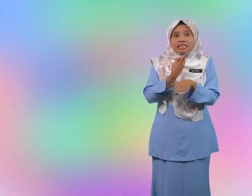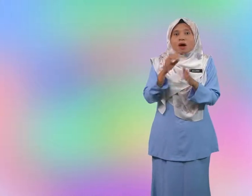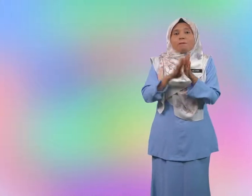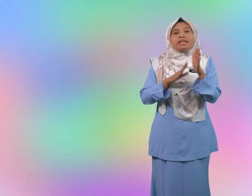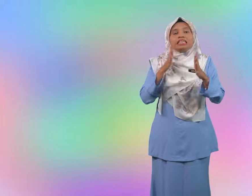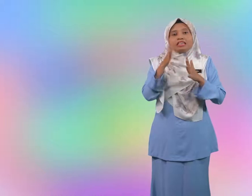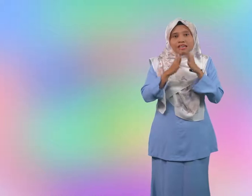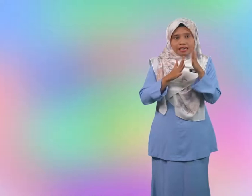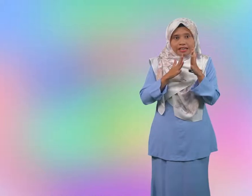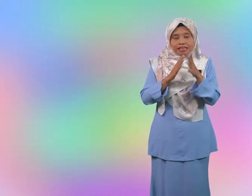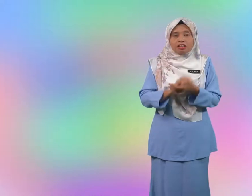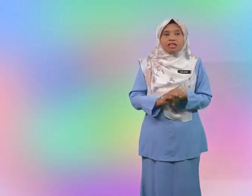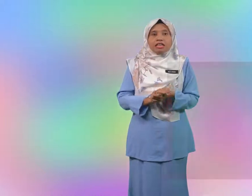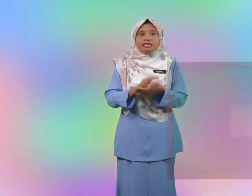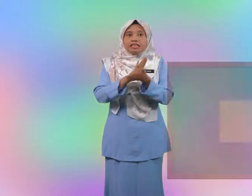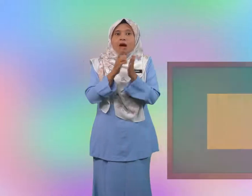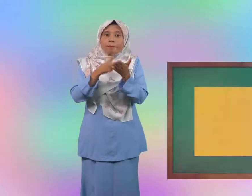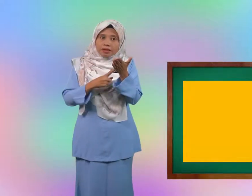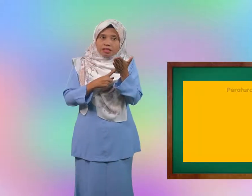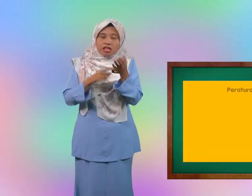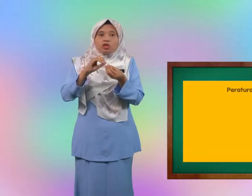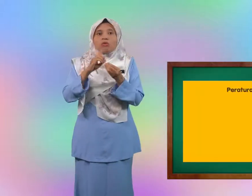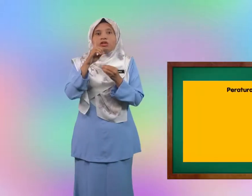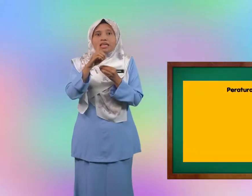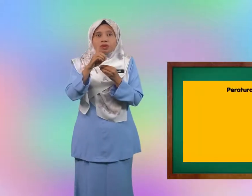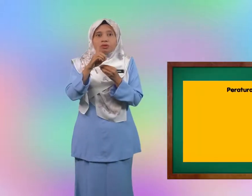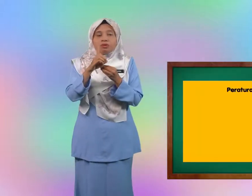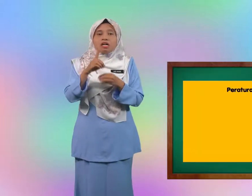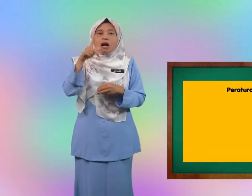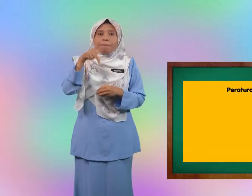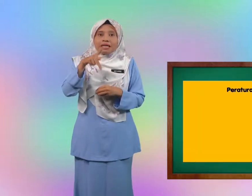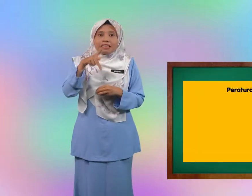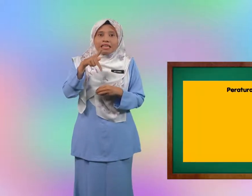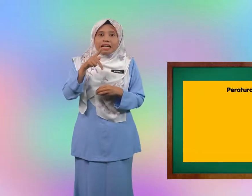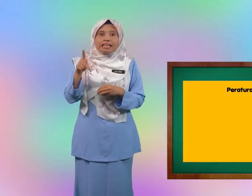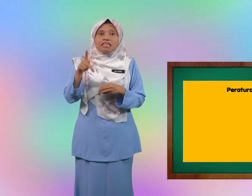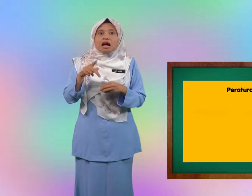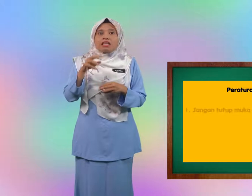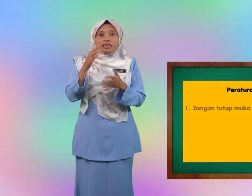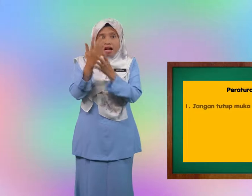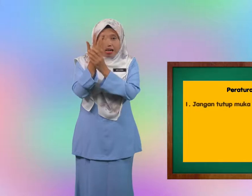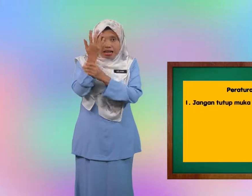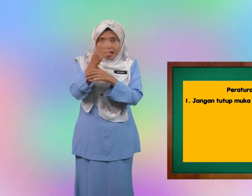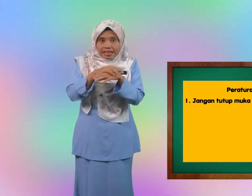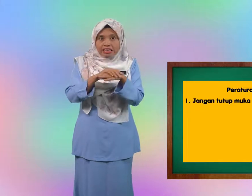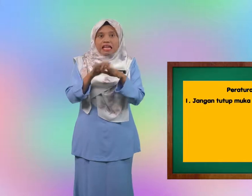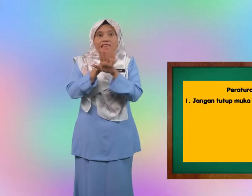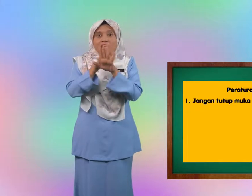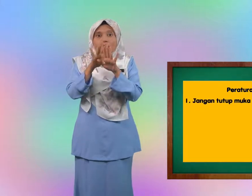berisyarat. Jadi apa? Nombor satu, pastikan tangan tak